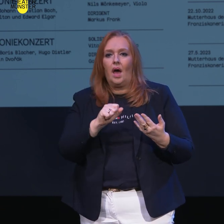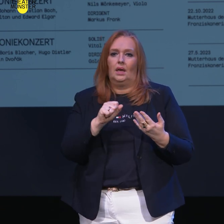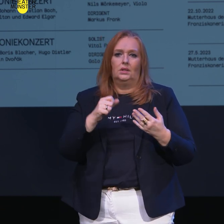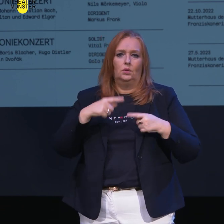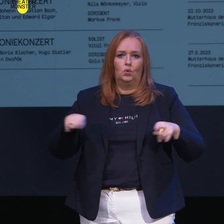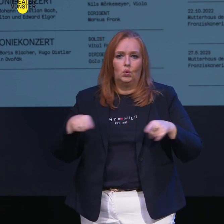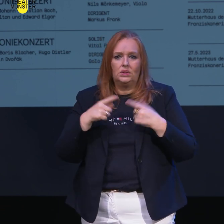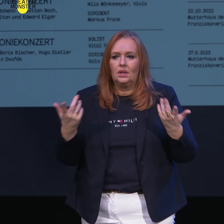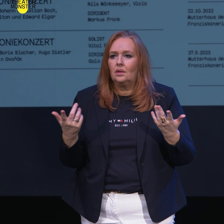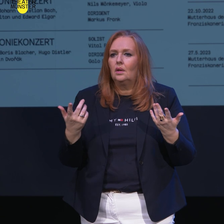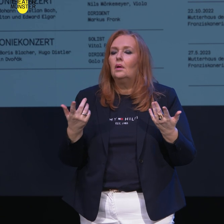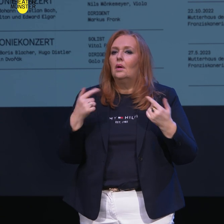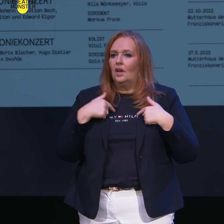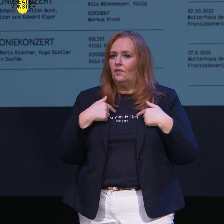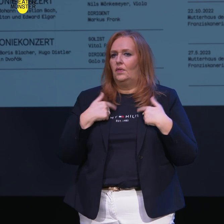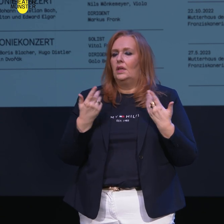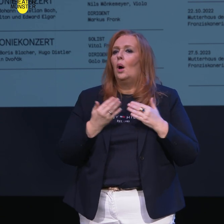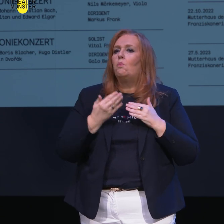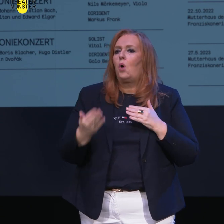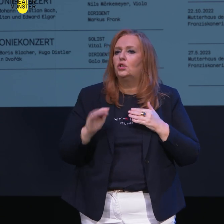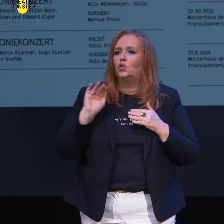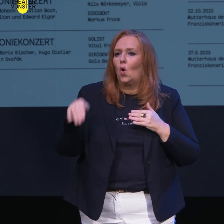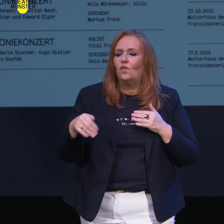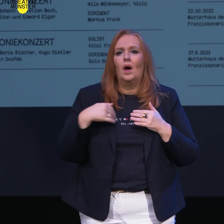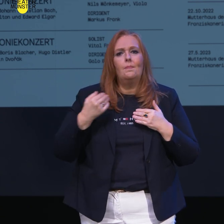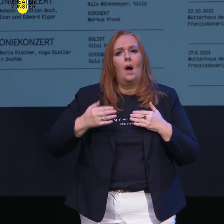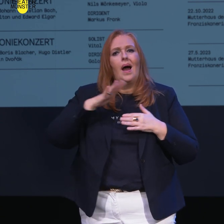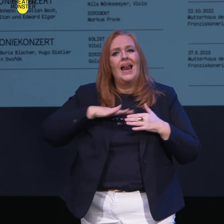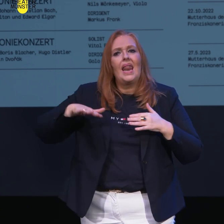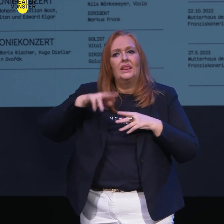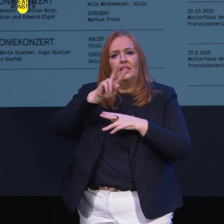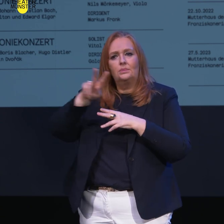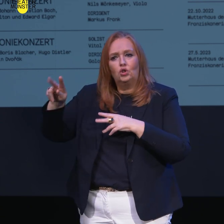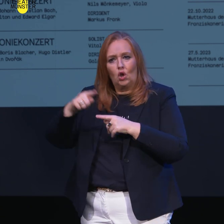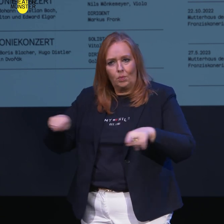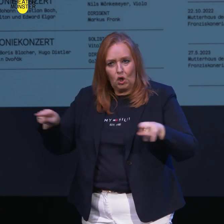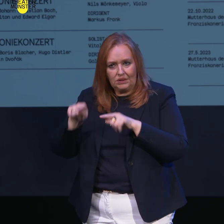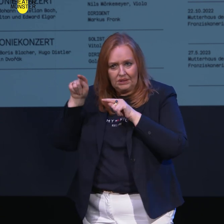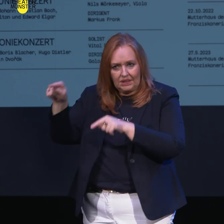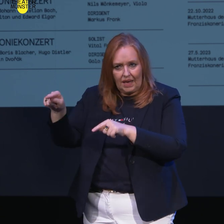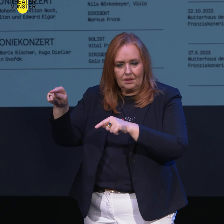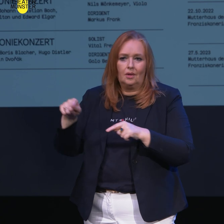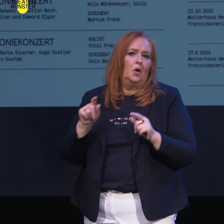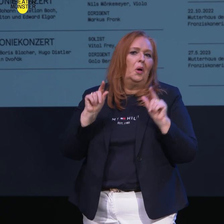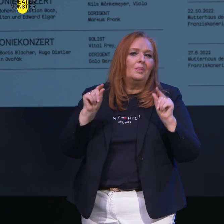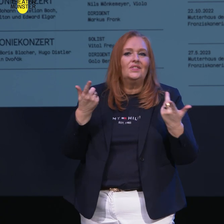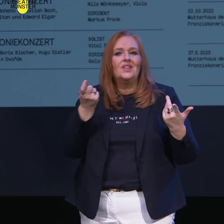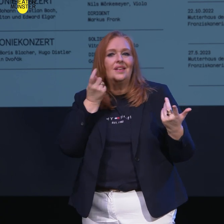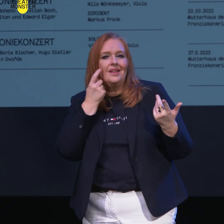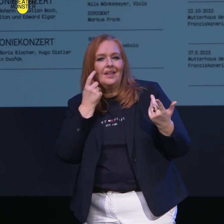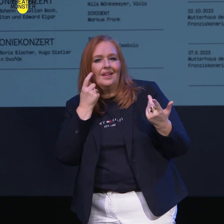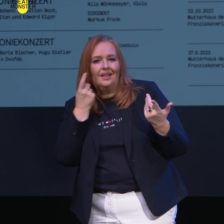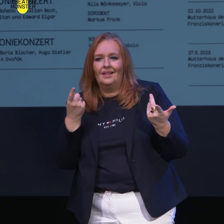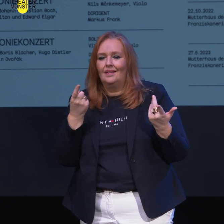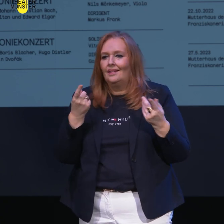Konzerte, die wir als Crossover-Konzerte regelmäßig im Landesmuseum spielen und wo wir ein bisschen experimentieren,